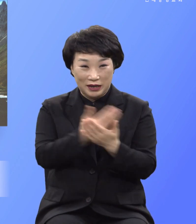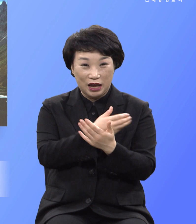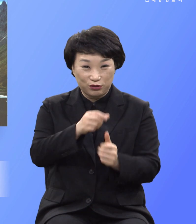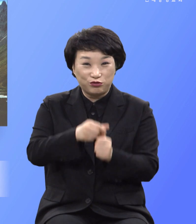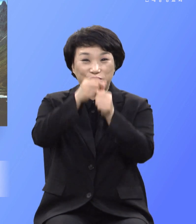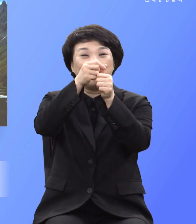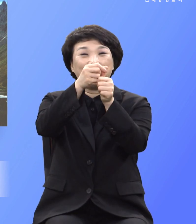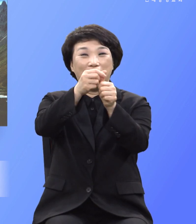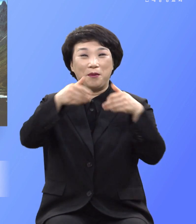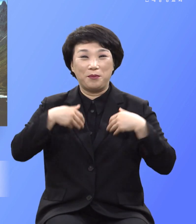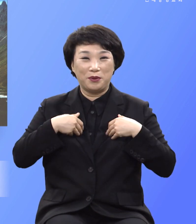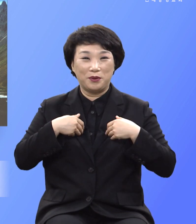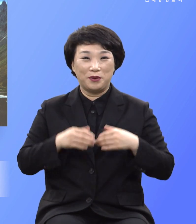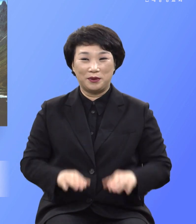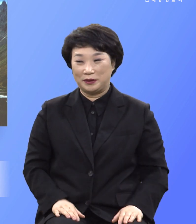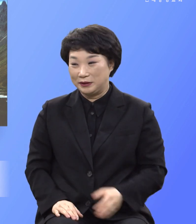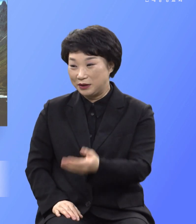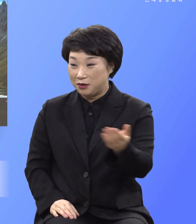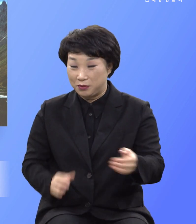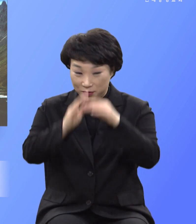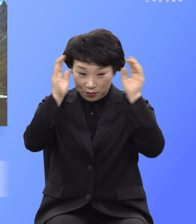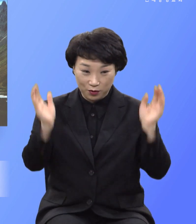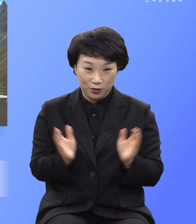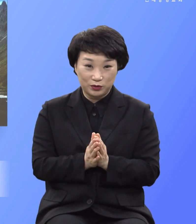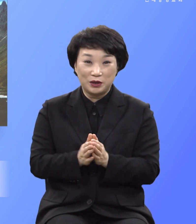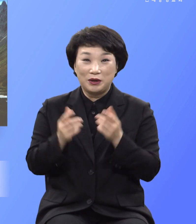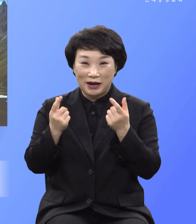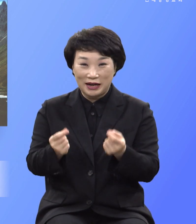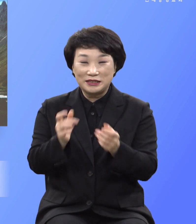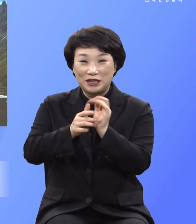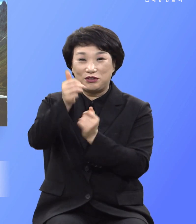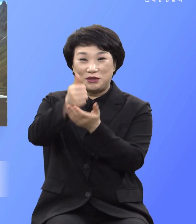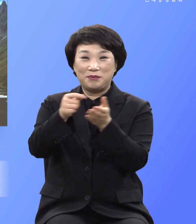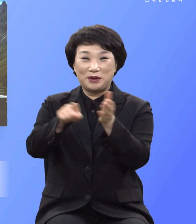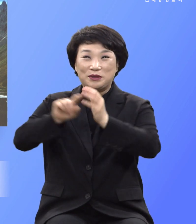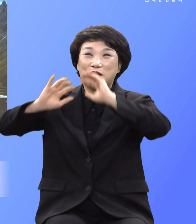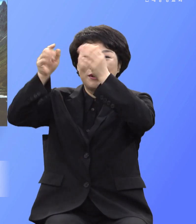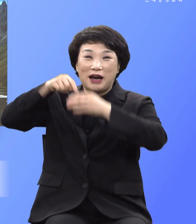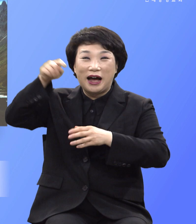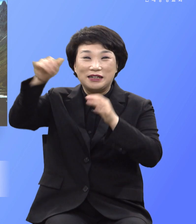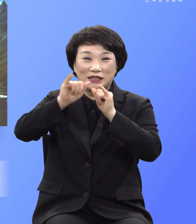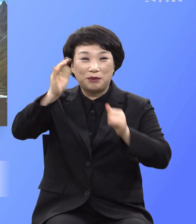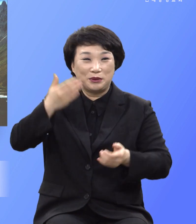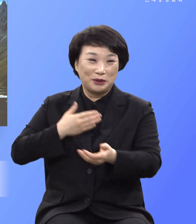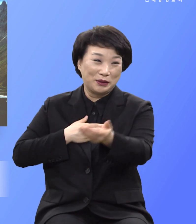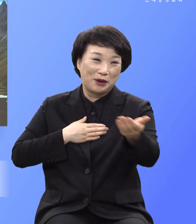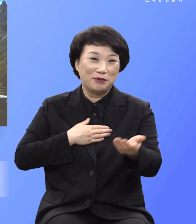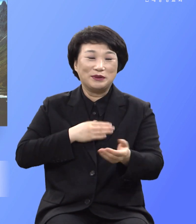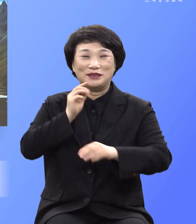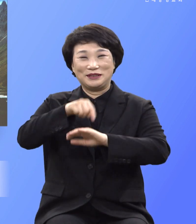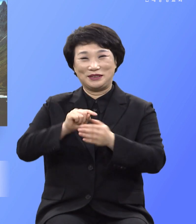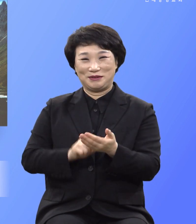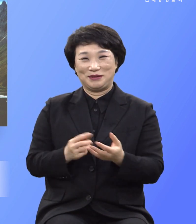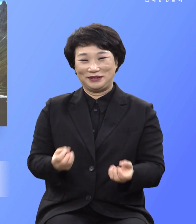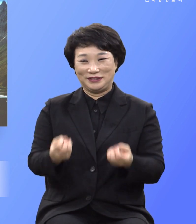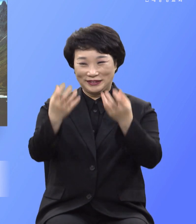것입니다 여러분 모두가 다 그렇게 예수 믿고 천국 갈 사람이 된 거 진심으로 축하합니다